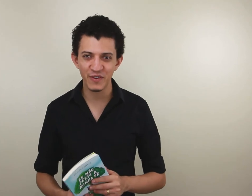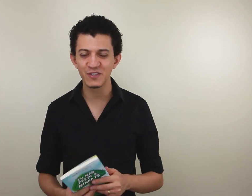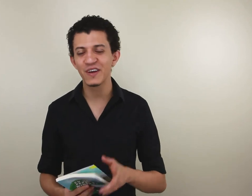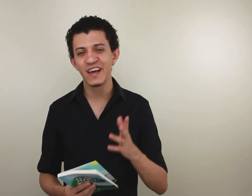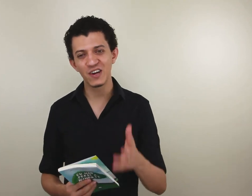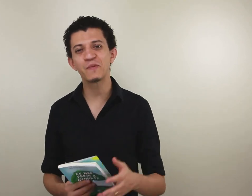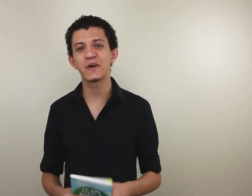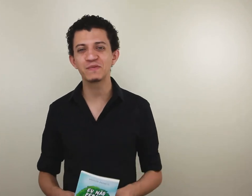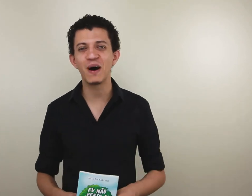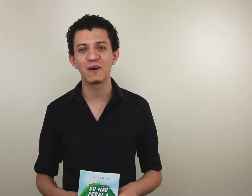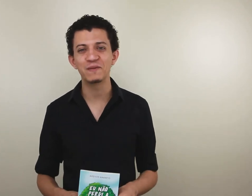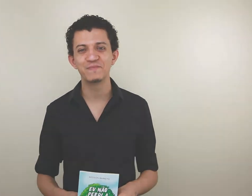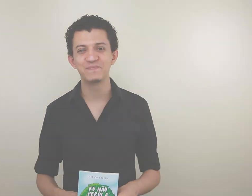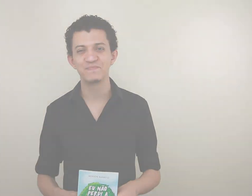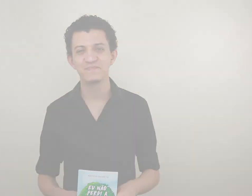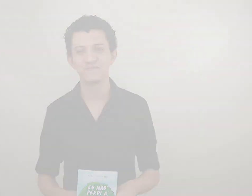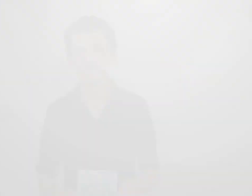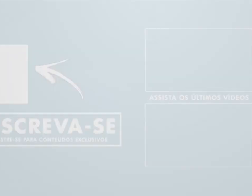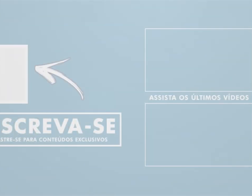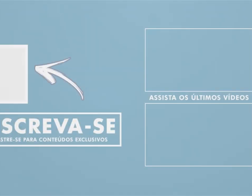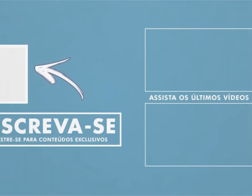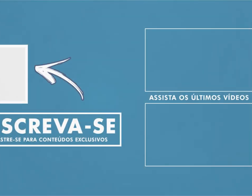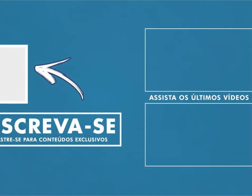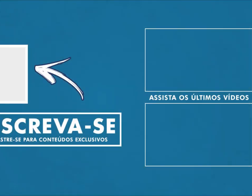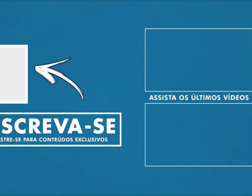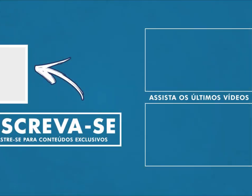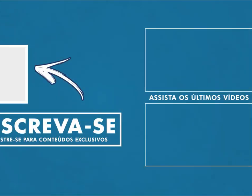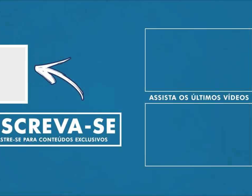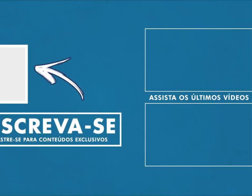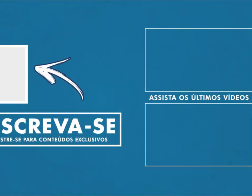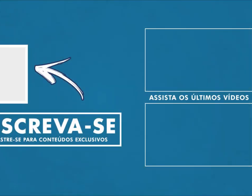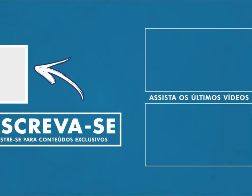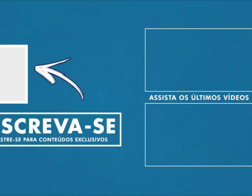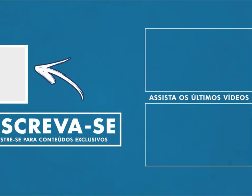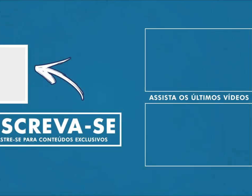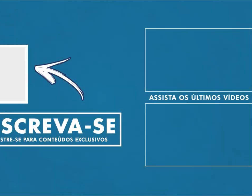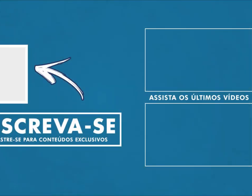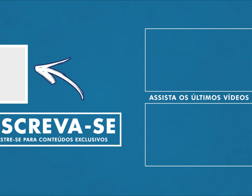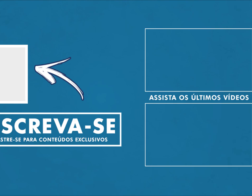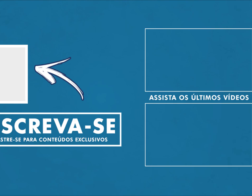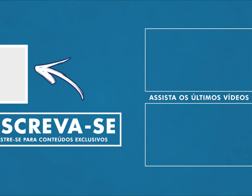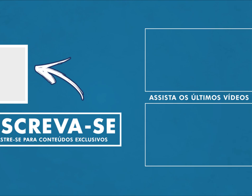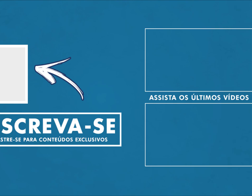vídeo, nossa próxima aula. E aí, E aí